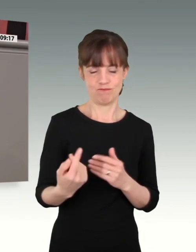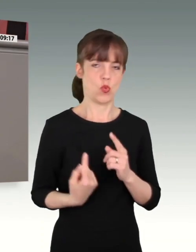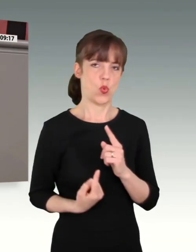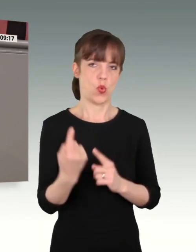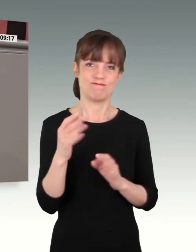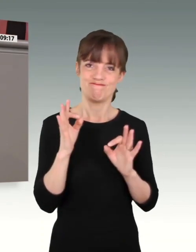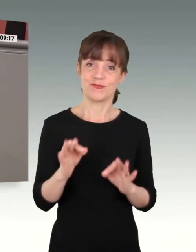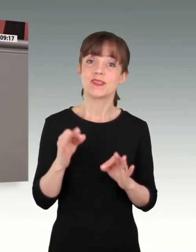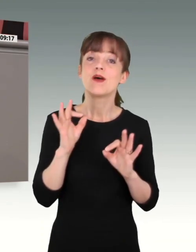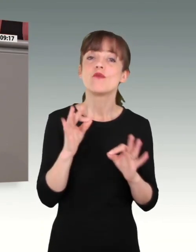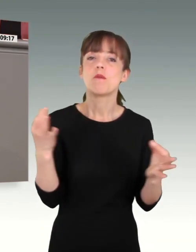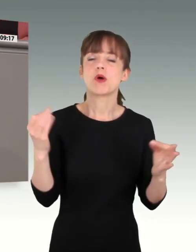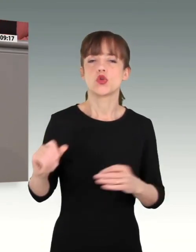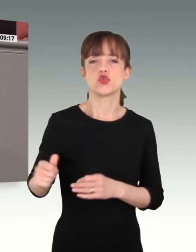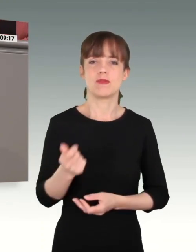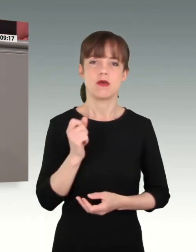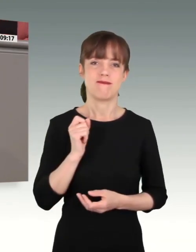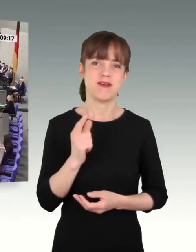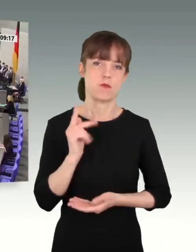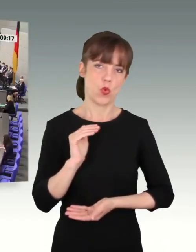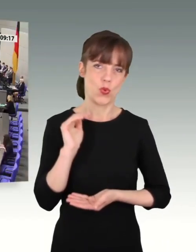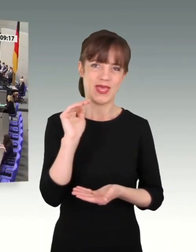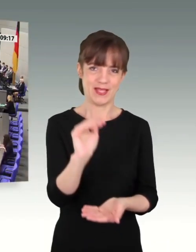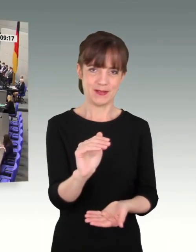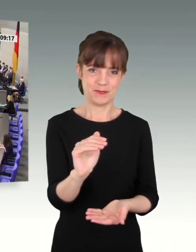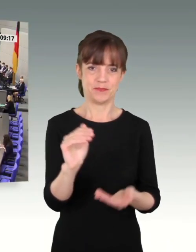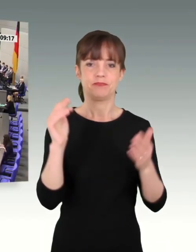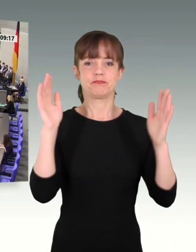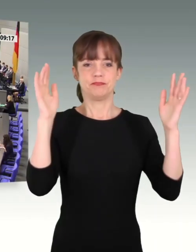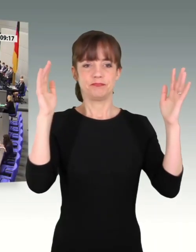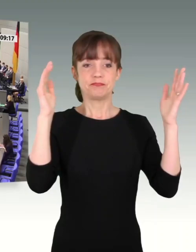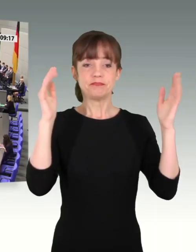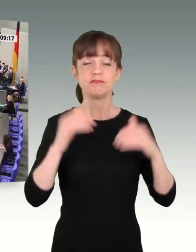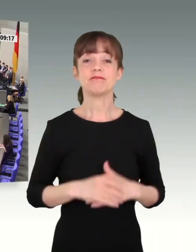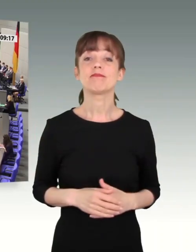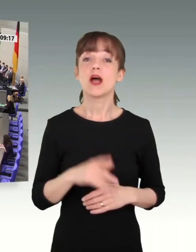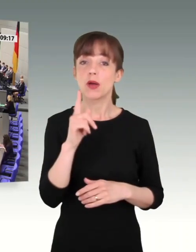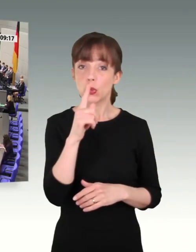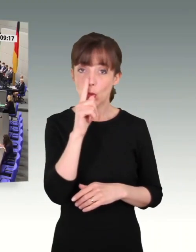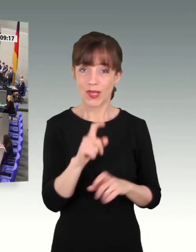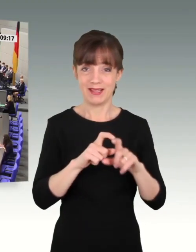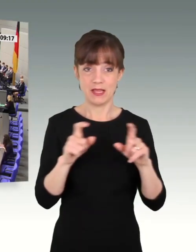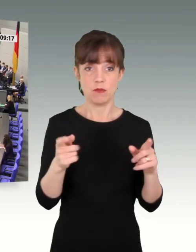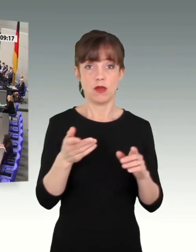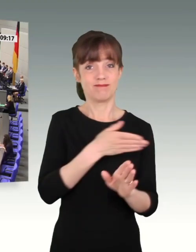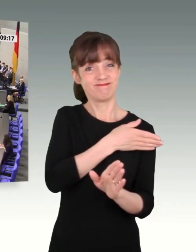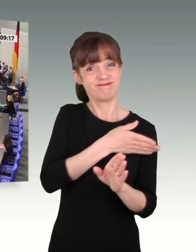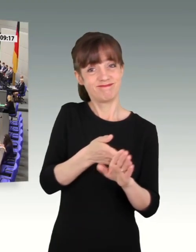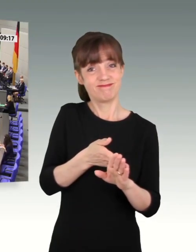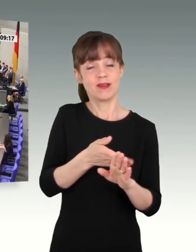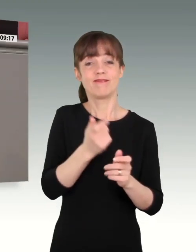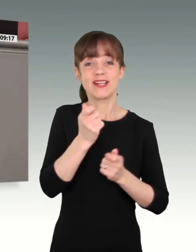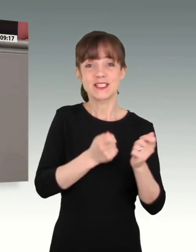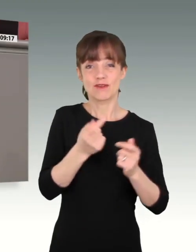Sondervermögen. Meine Damen und Herren, es geht aber nicht nur um die Unterfinanzierung. Denn